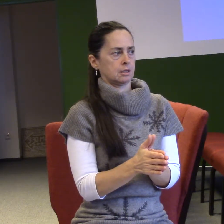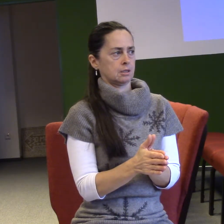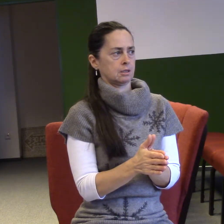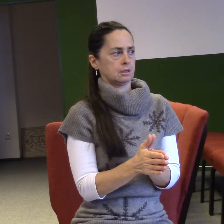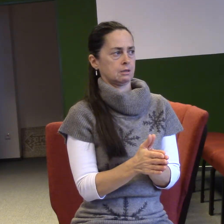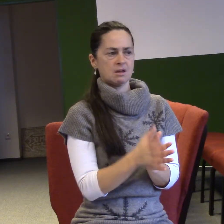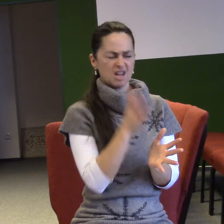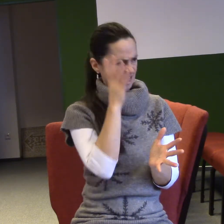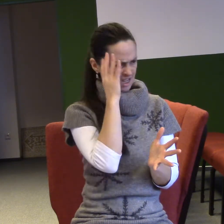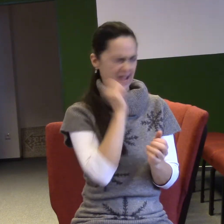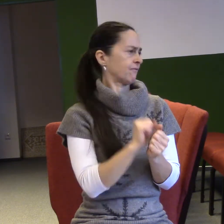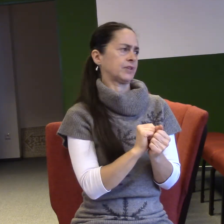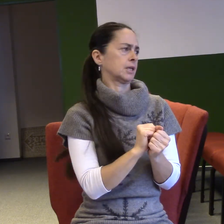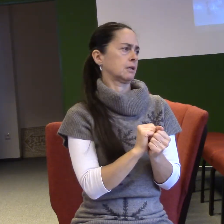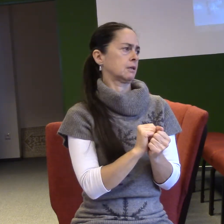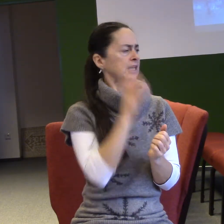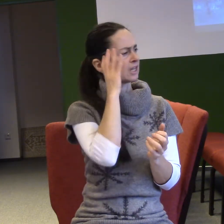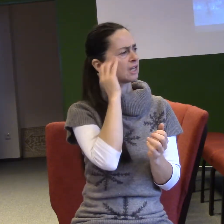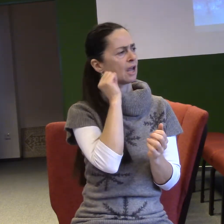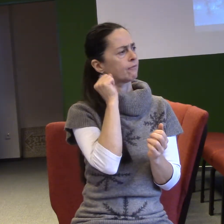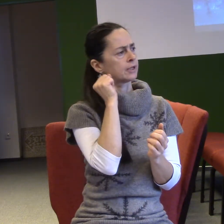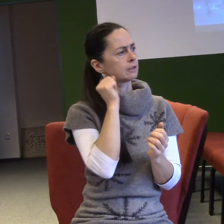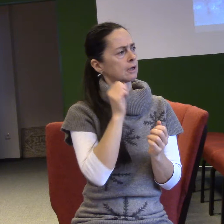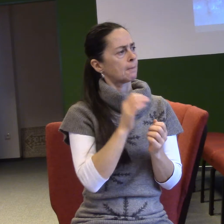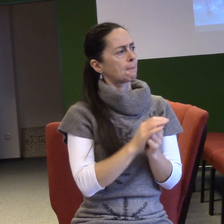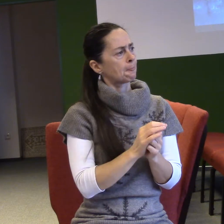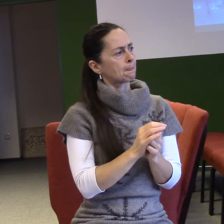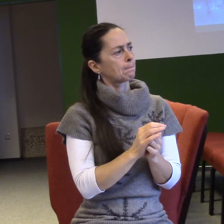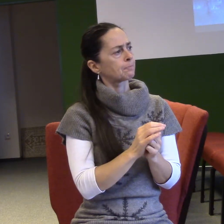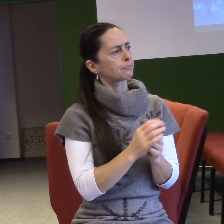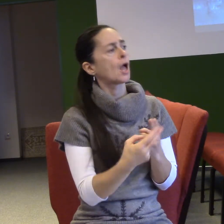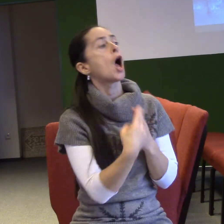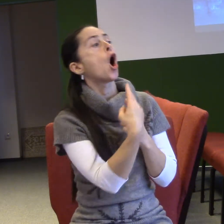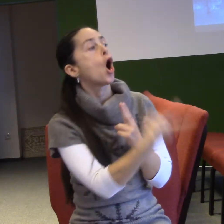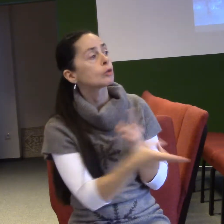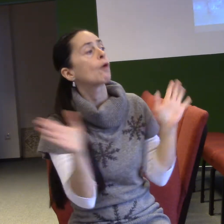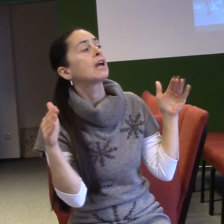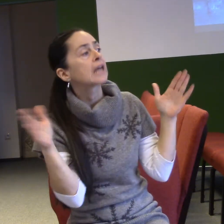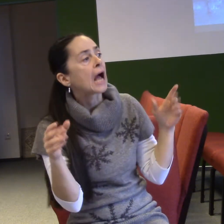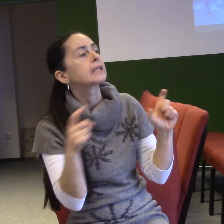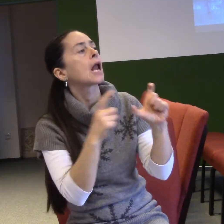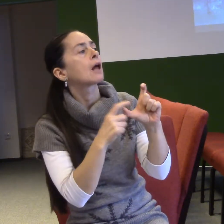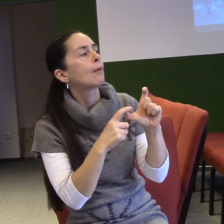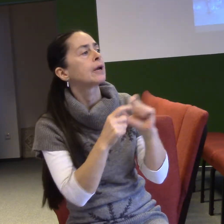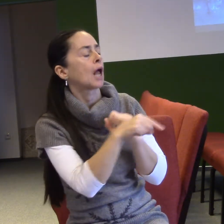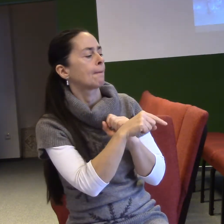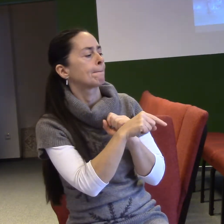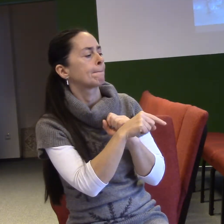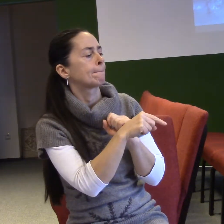Na to mu Anděl Gabriel řekl pět věcí. První věc, kterou mu řekl, já jsem Gabriel.